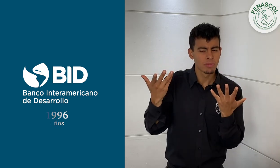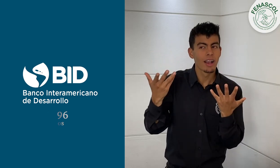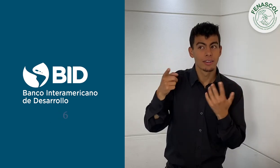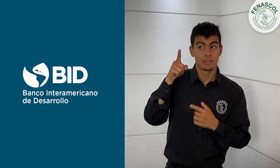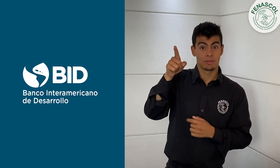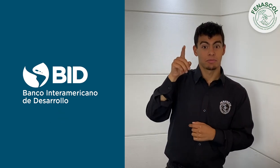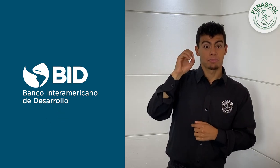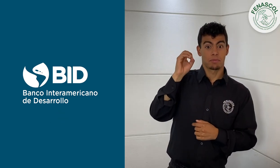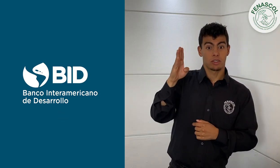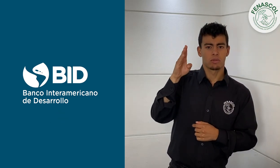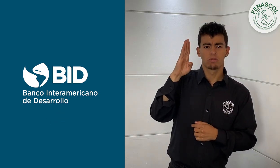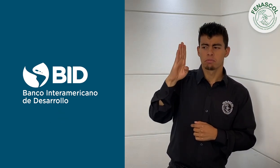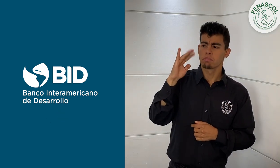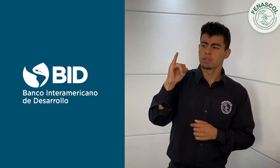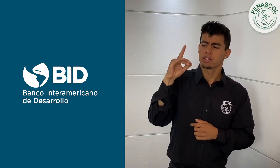Banco Interamericano de Desarrollo.